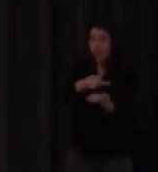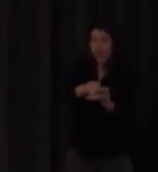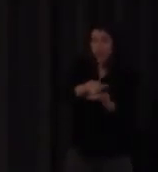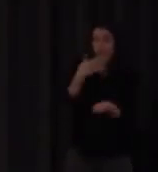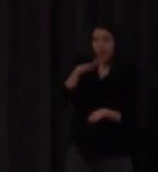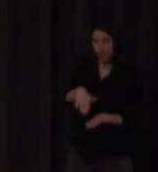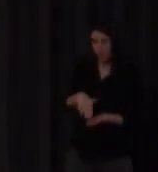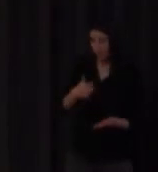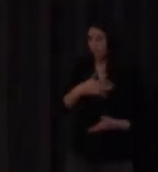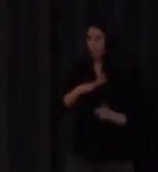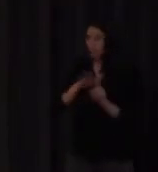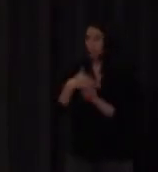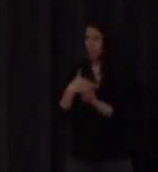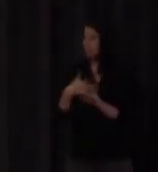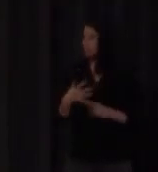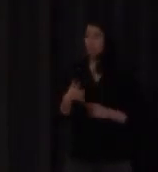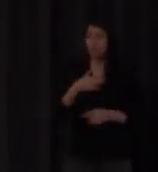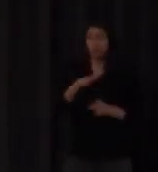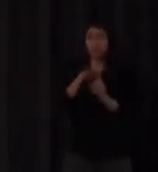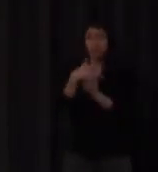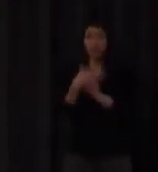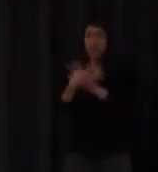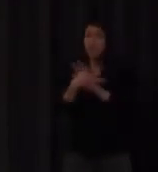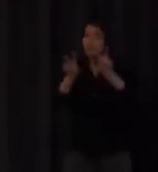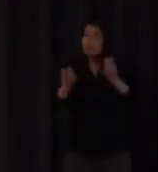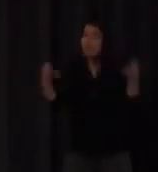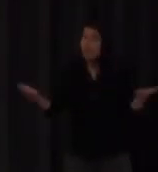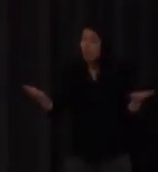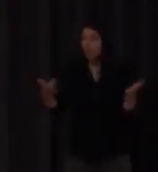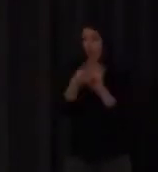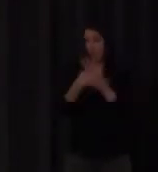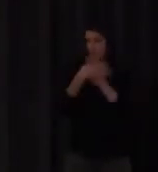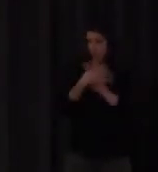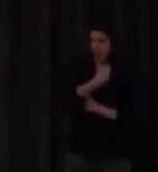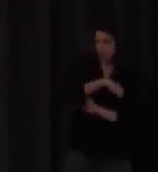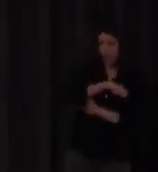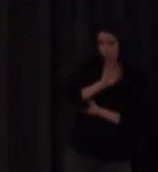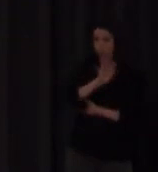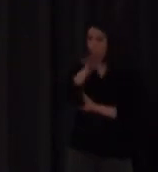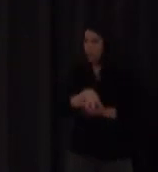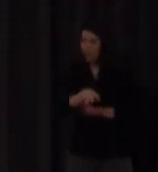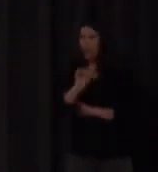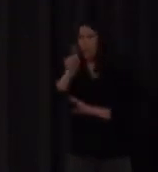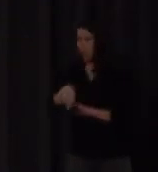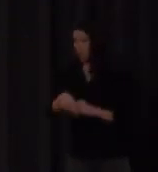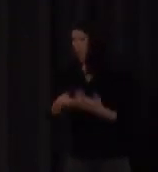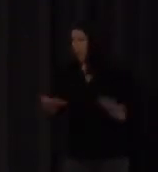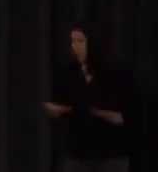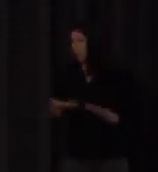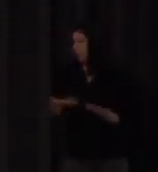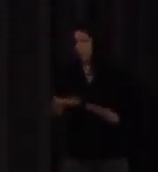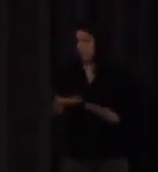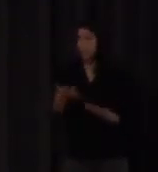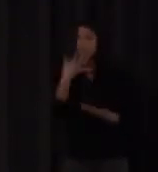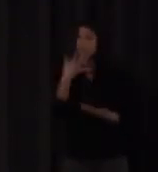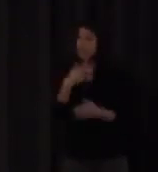en nuestro caso hablamos de la lengua de signos su modalidad española catalana aquí en